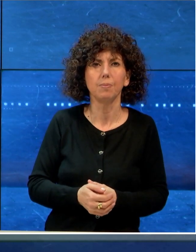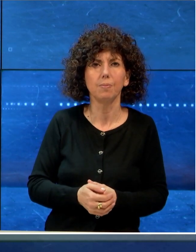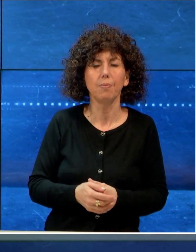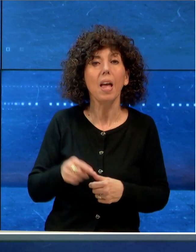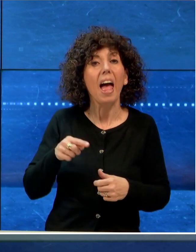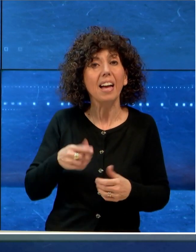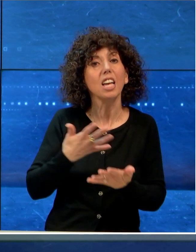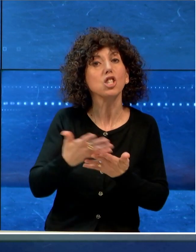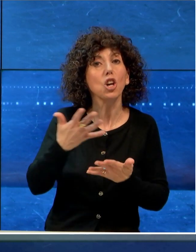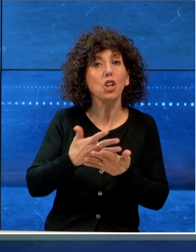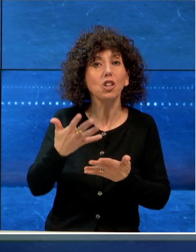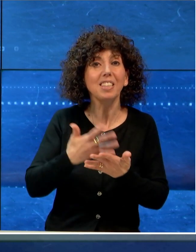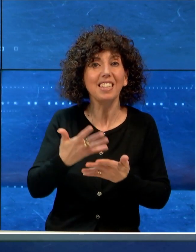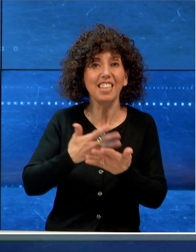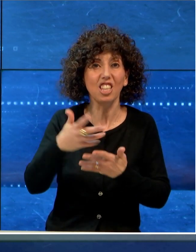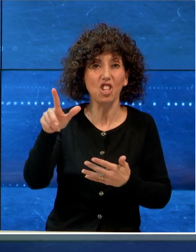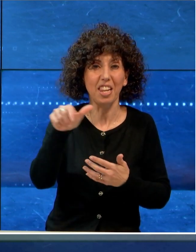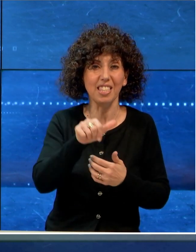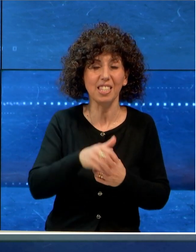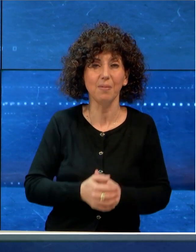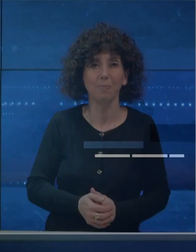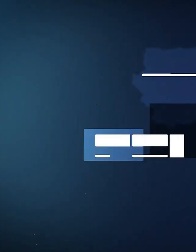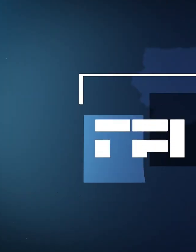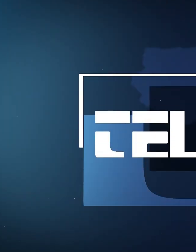E adesso le altre notizie del TGLIS.